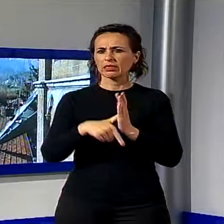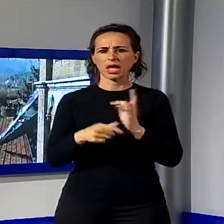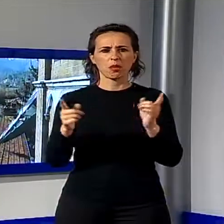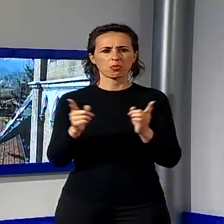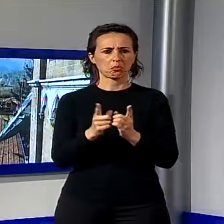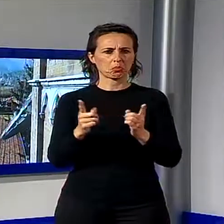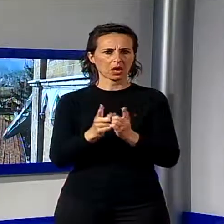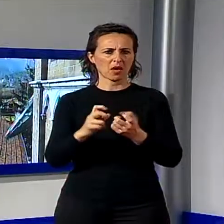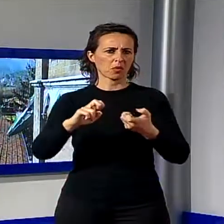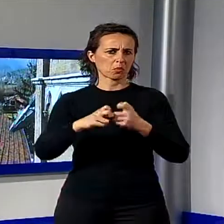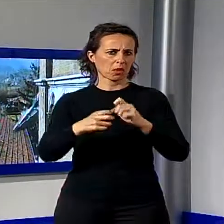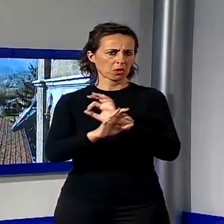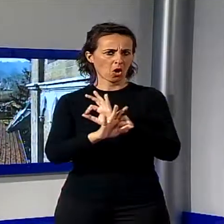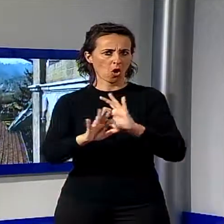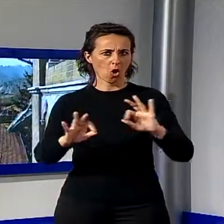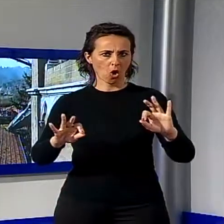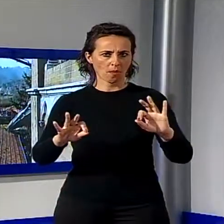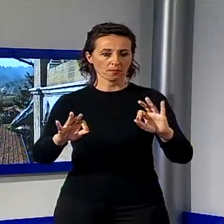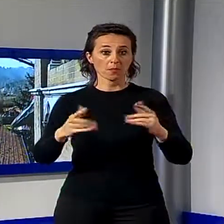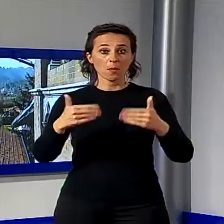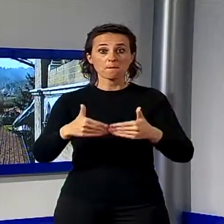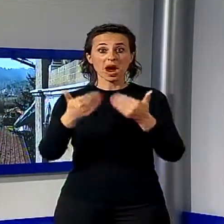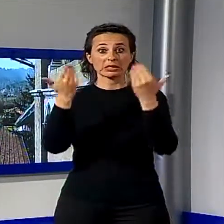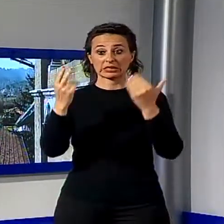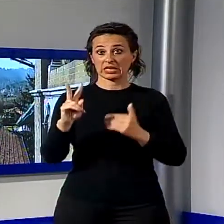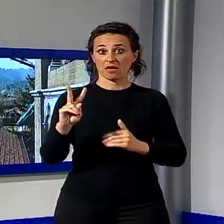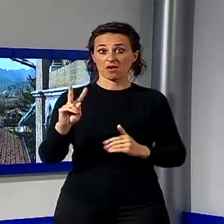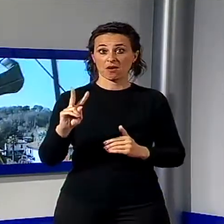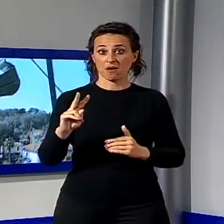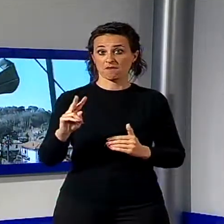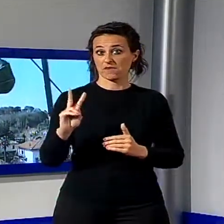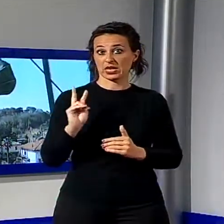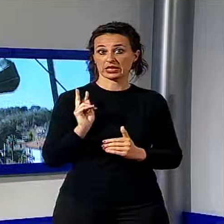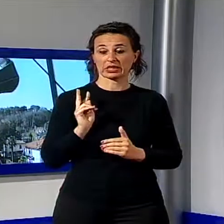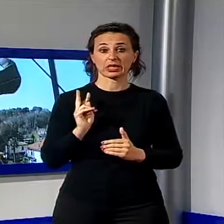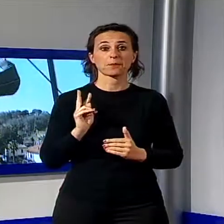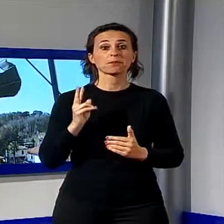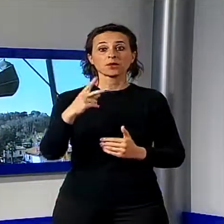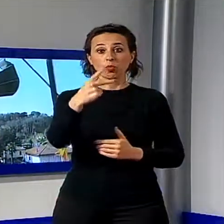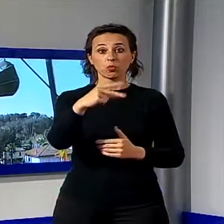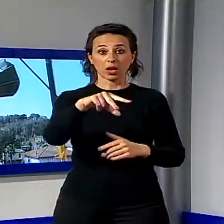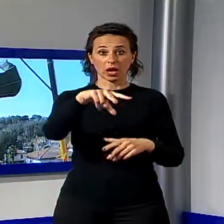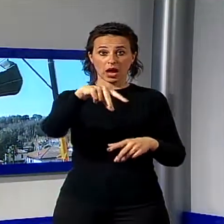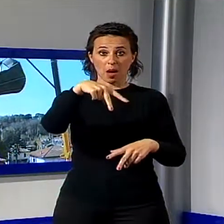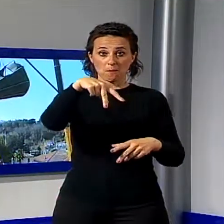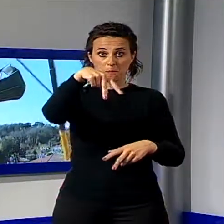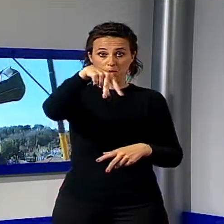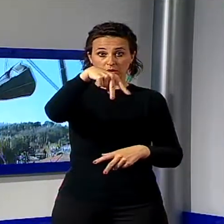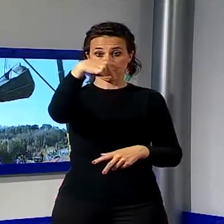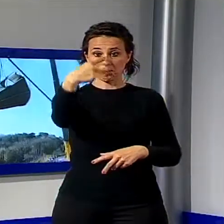problemi. E' stata rimossa nella mattinata di venerdì la punta del campanile di Santa Croce che giovedì 5 marzo durante la